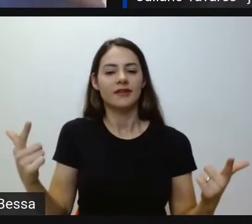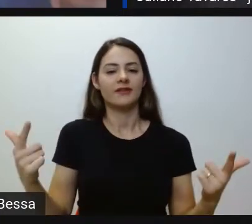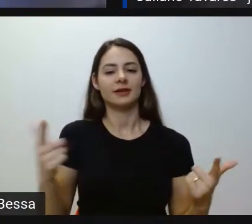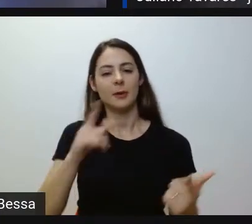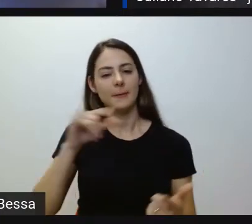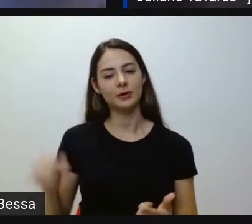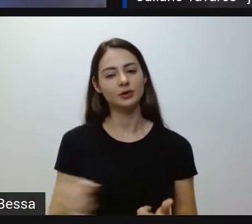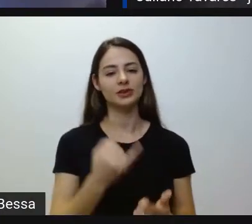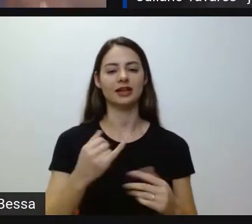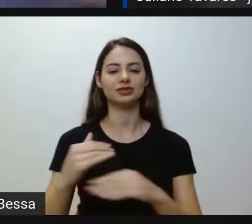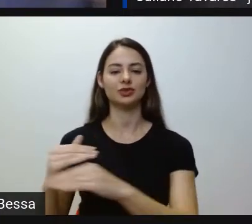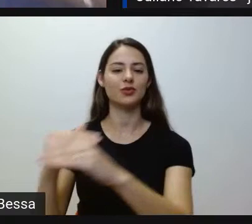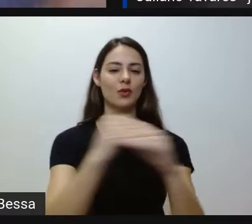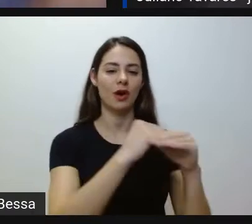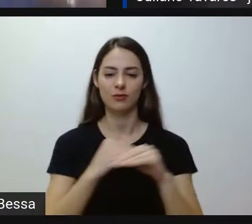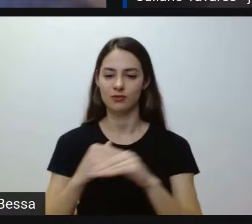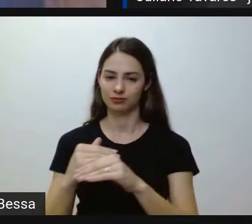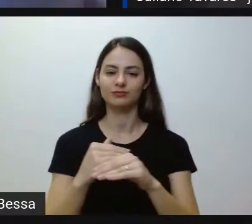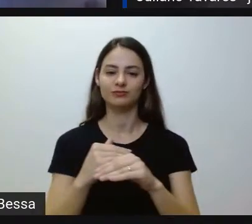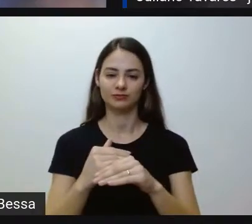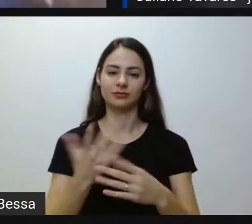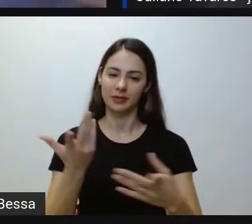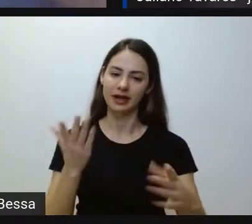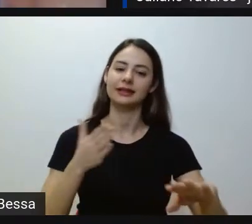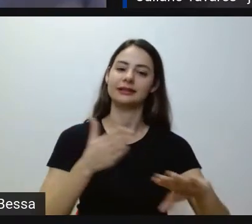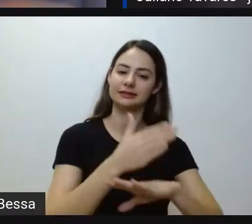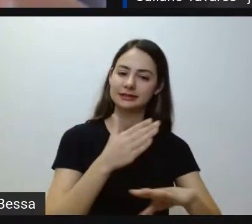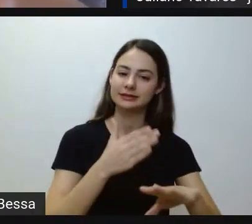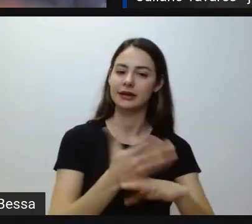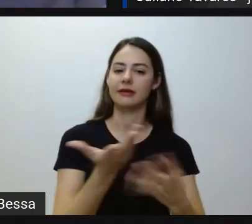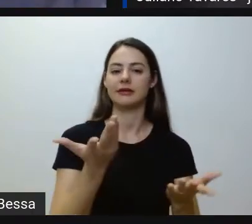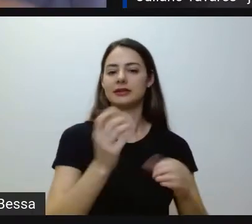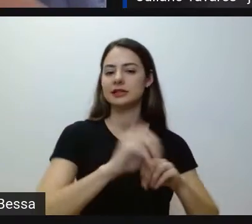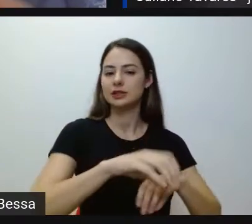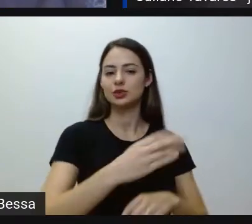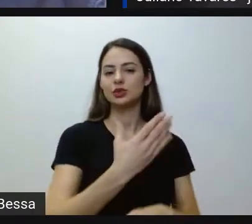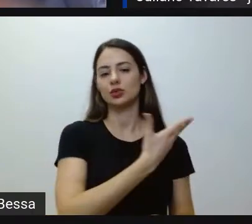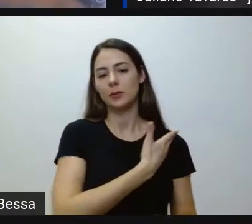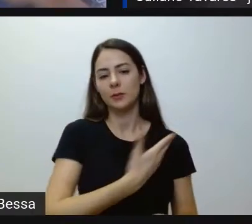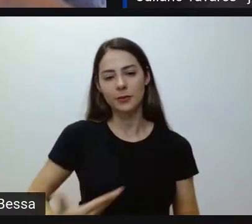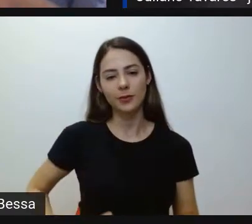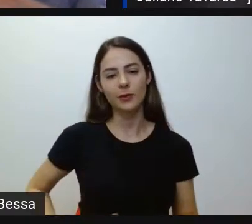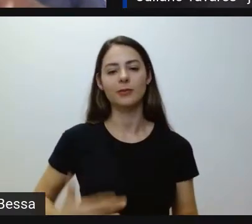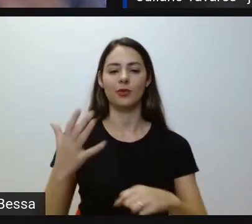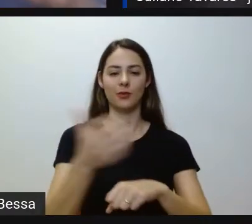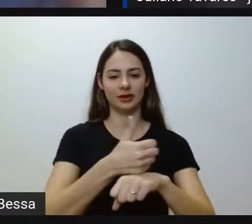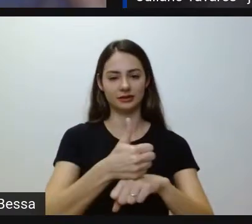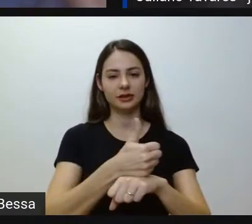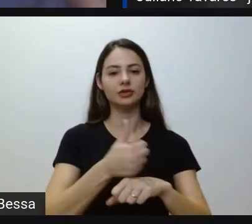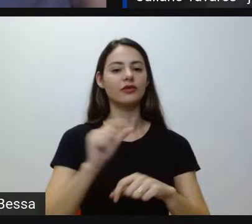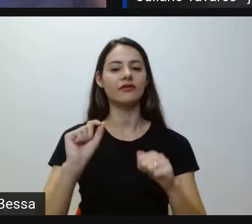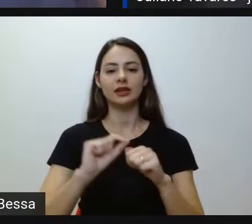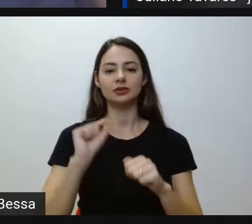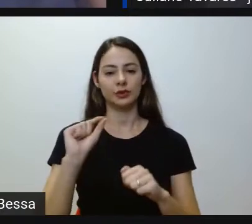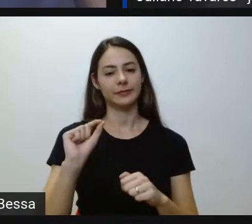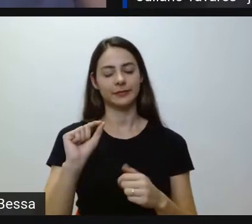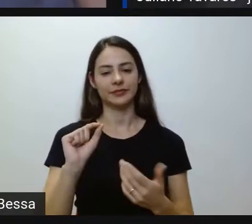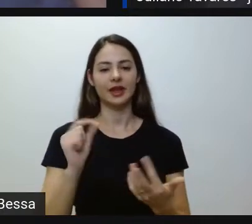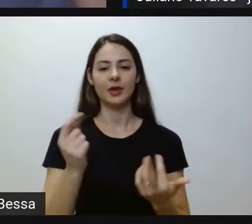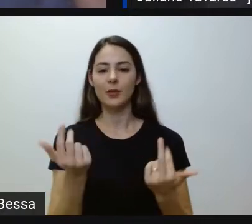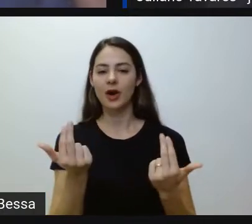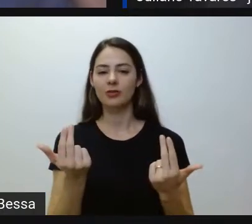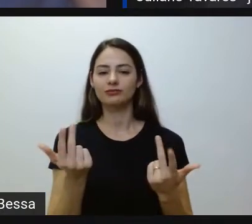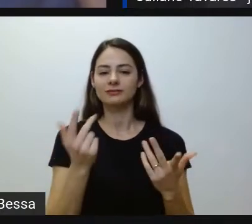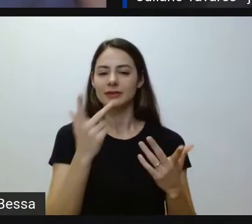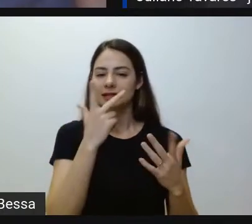oportunidades para ter acesso ao ensino público de qualidade. Então, o que que a gente faz? É como se a gente botasse um